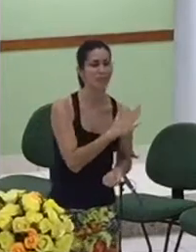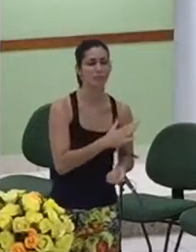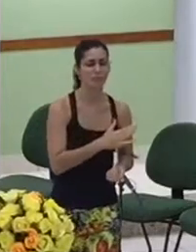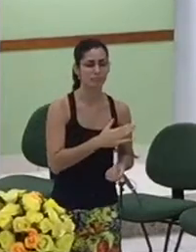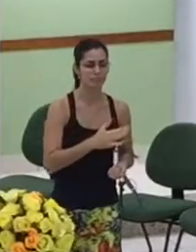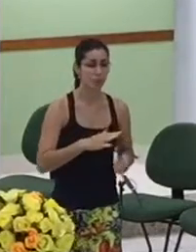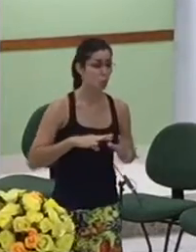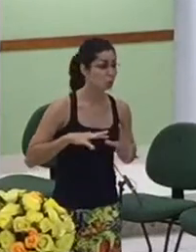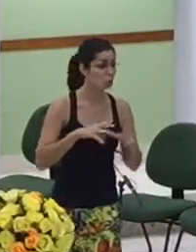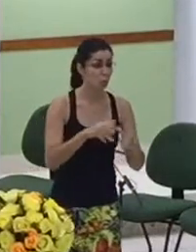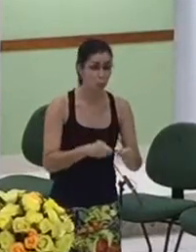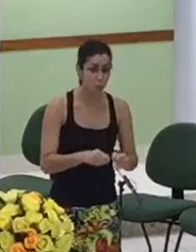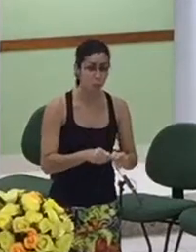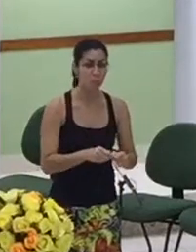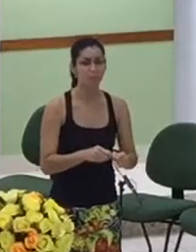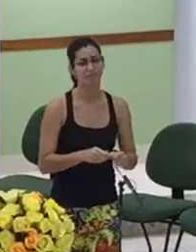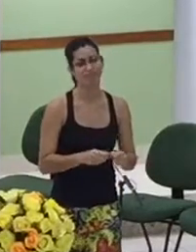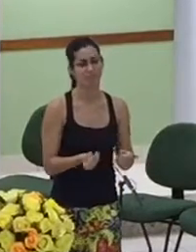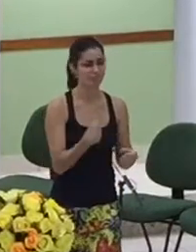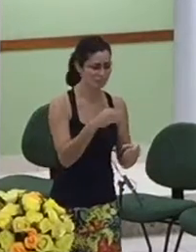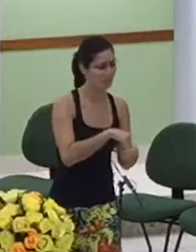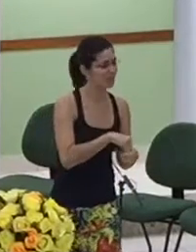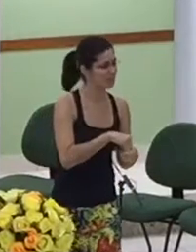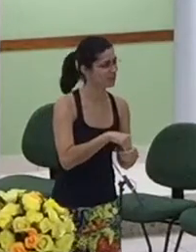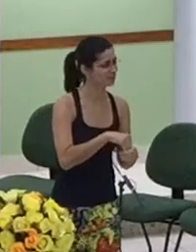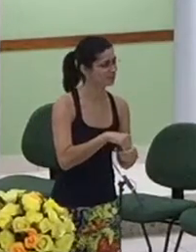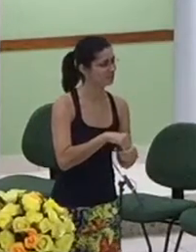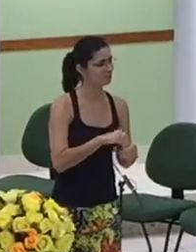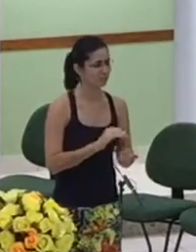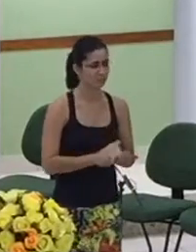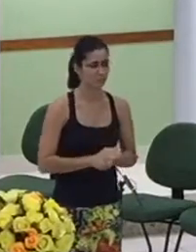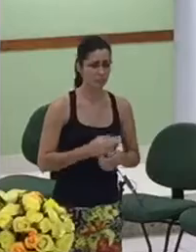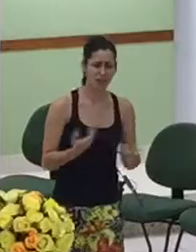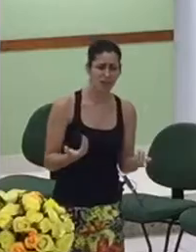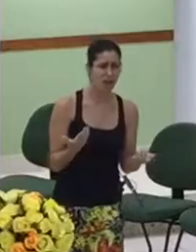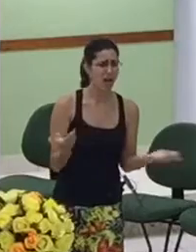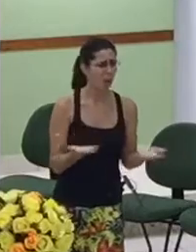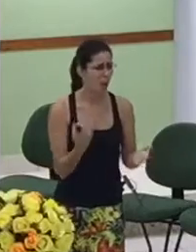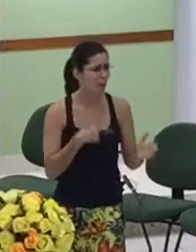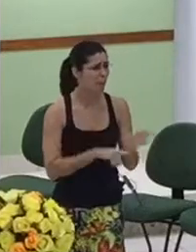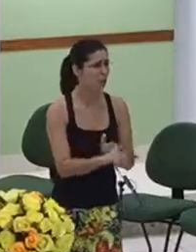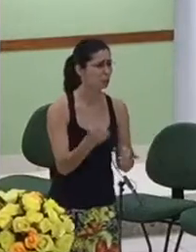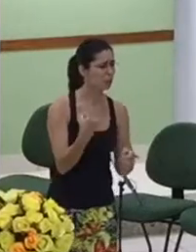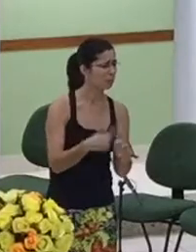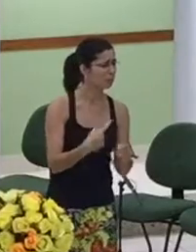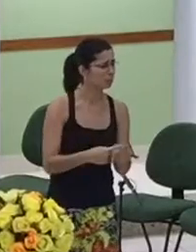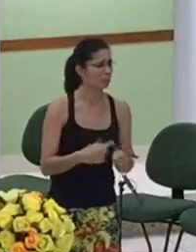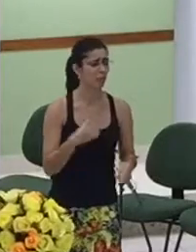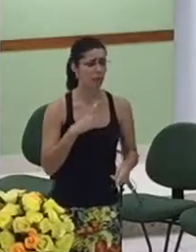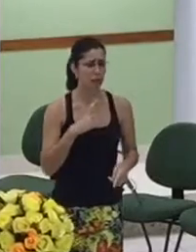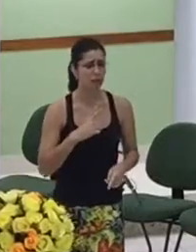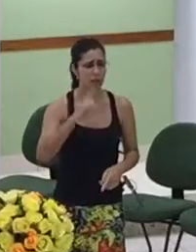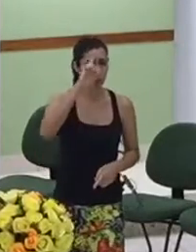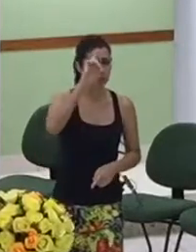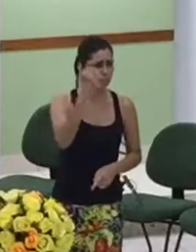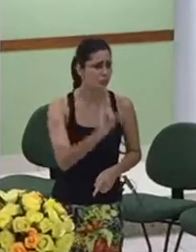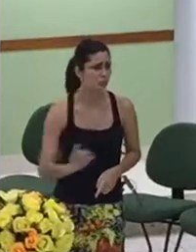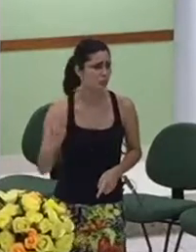temos um dia internacional da mulher e até aproveito para responder um bom canto para dizer nunca teremos o dia internacional do homem